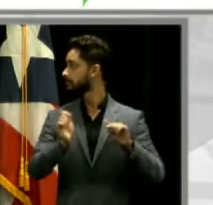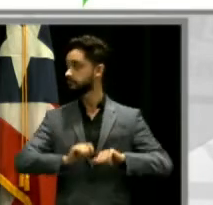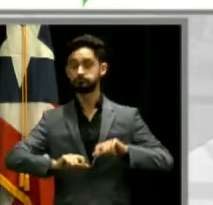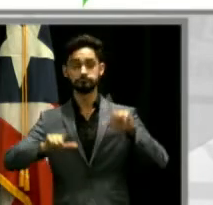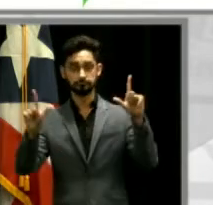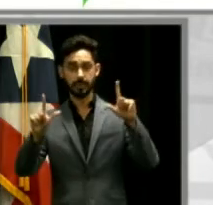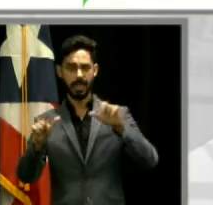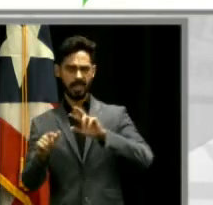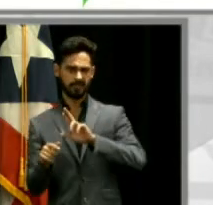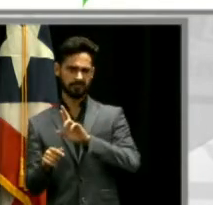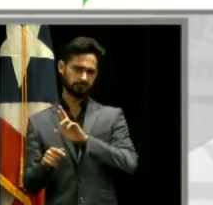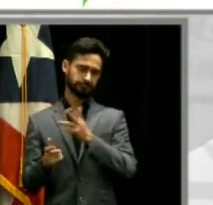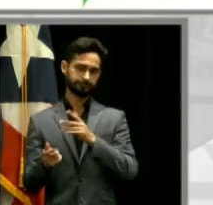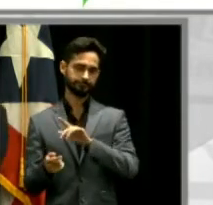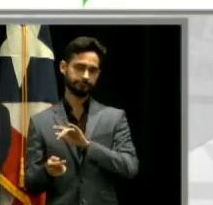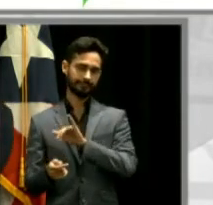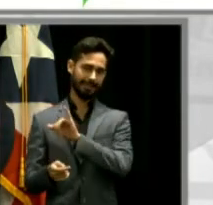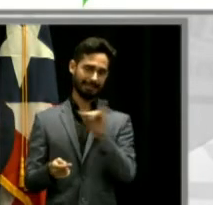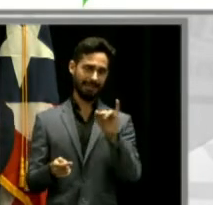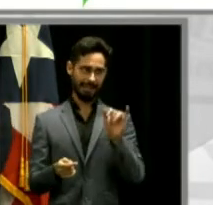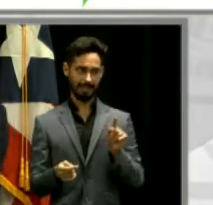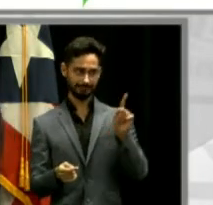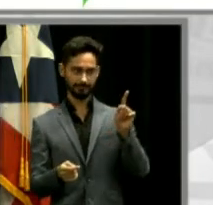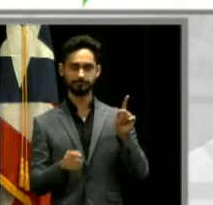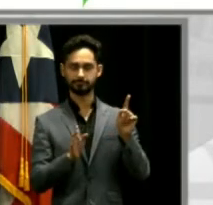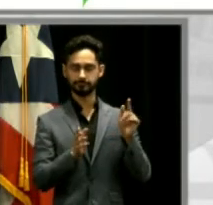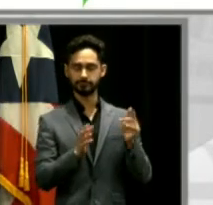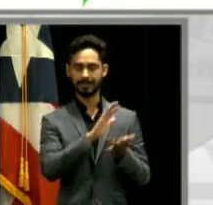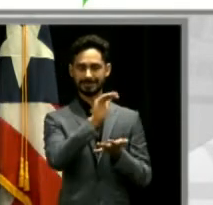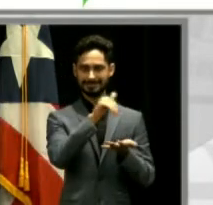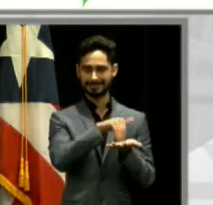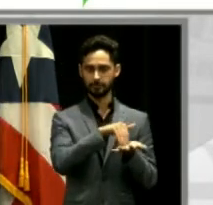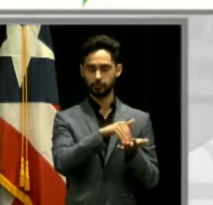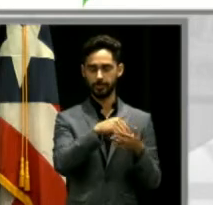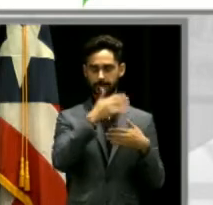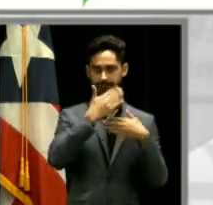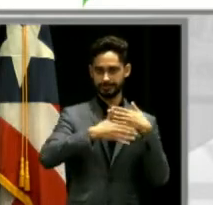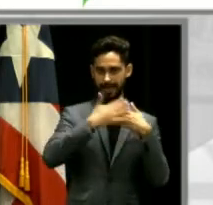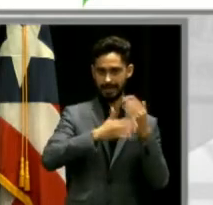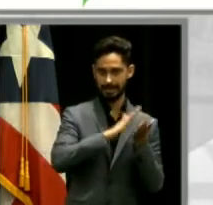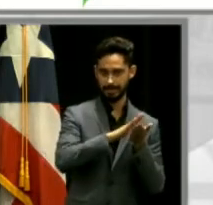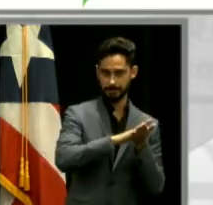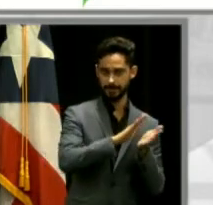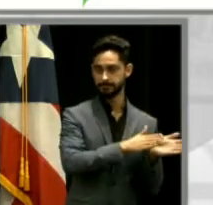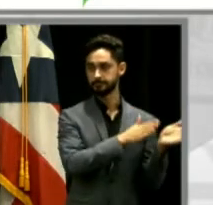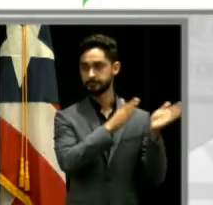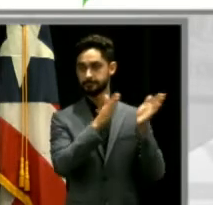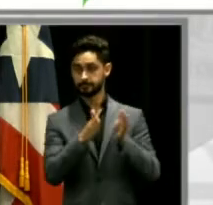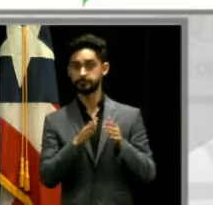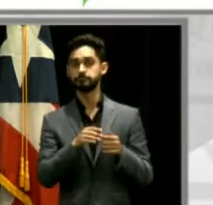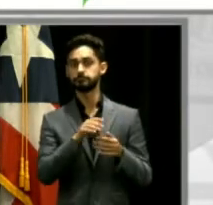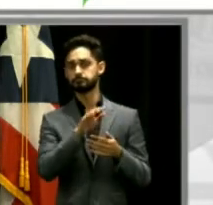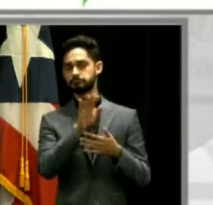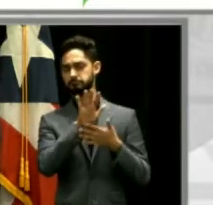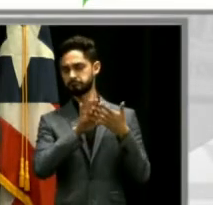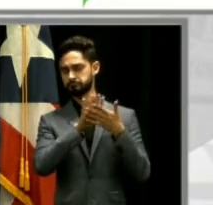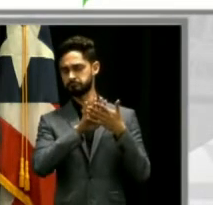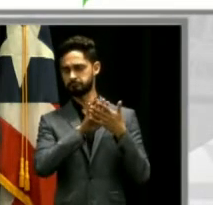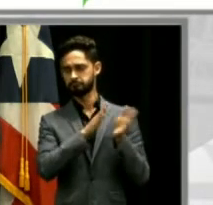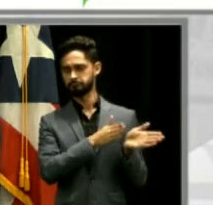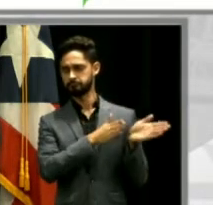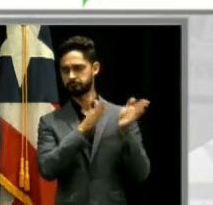izquierda, tenemos el departamento de emergencia en el área central de la estructura y la cirugía menor también.